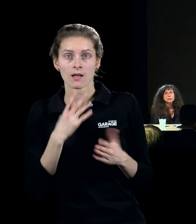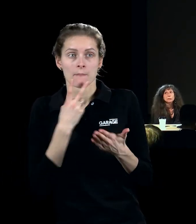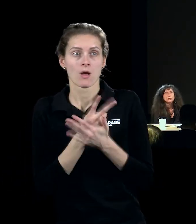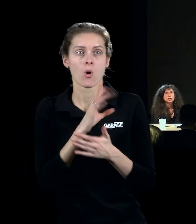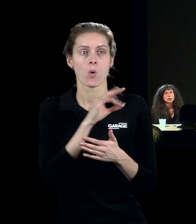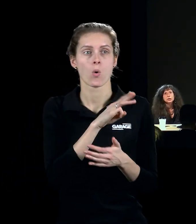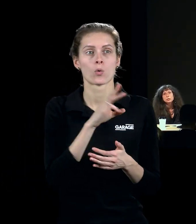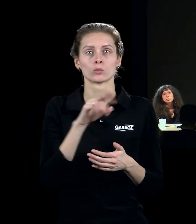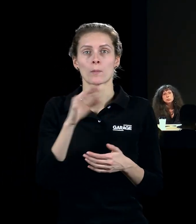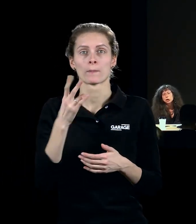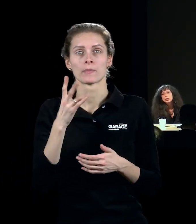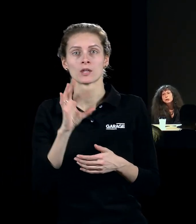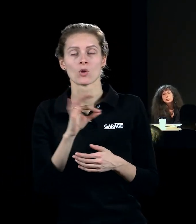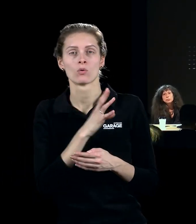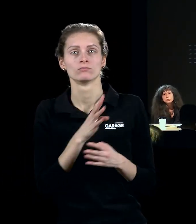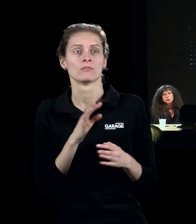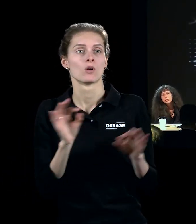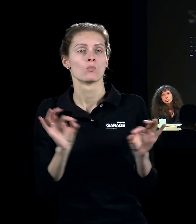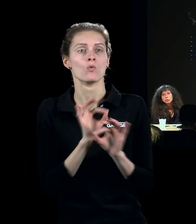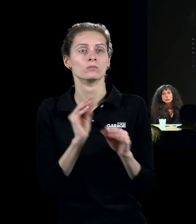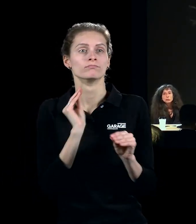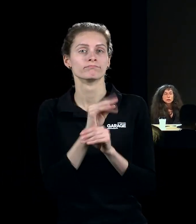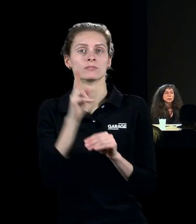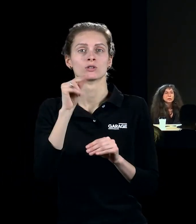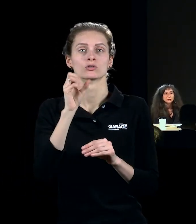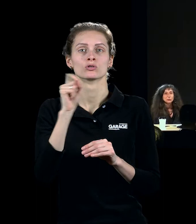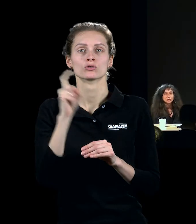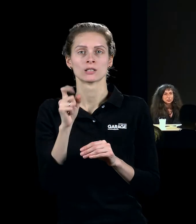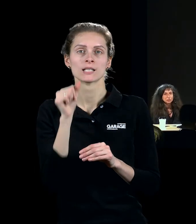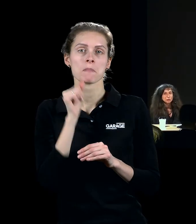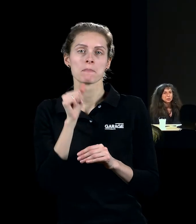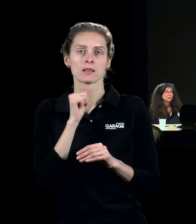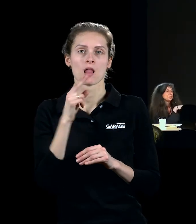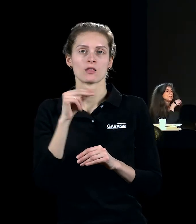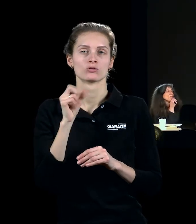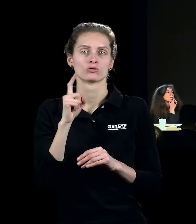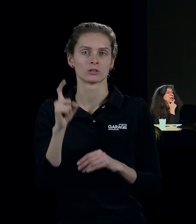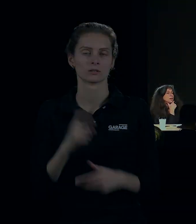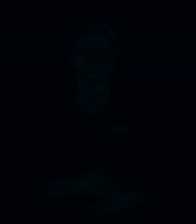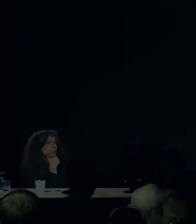отопины в сопровождении джаза, в основном такого, экспериментального джаза того времени.